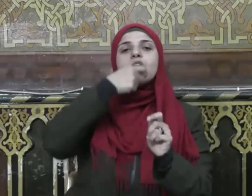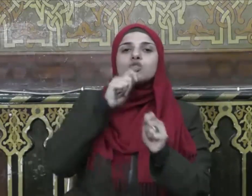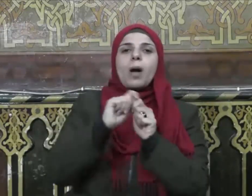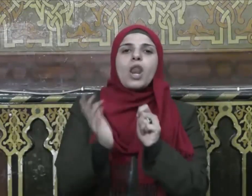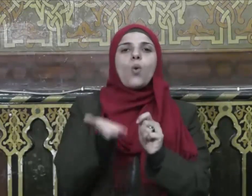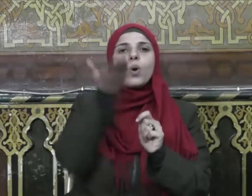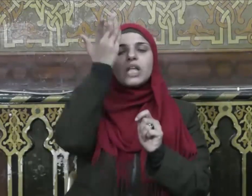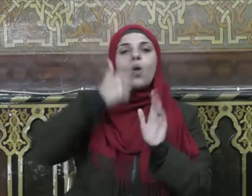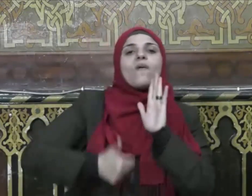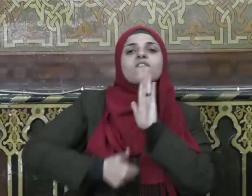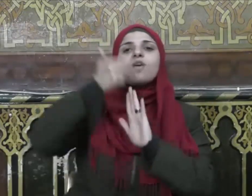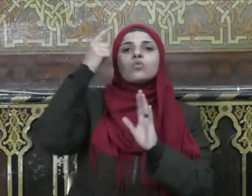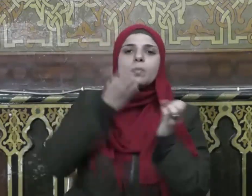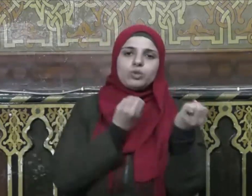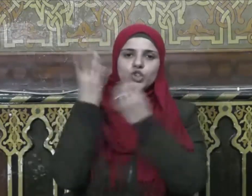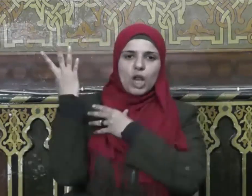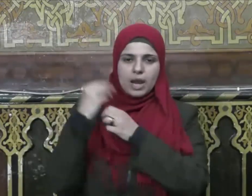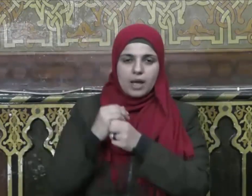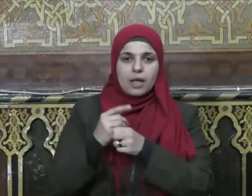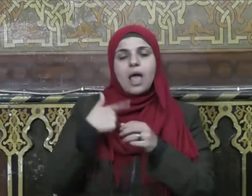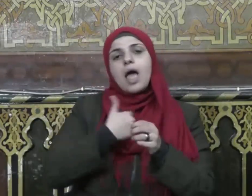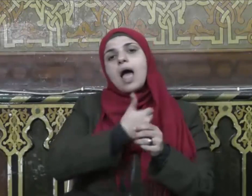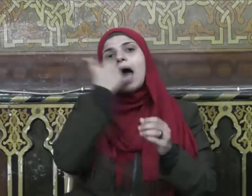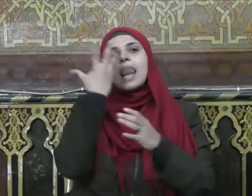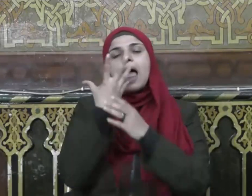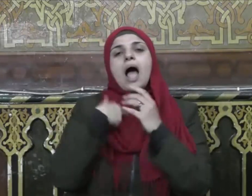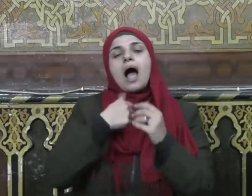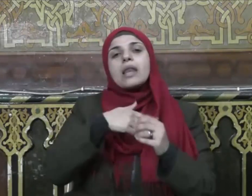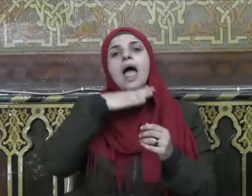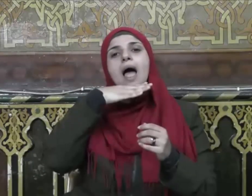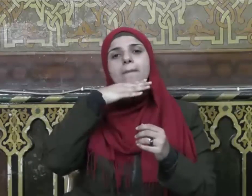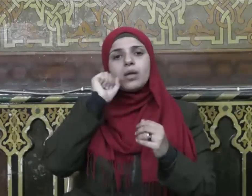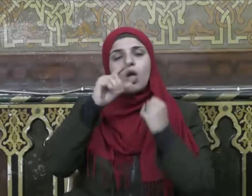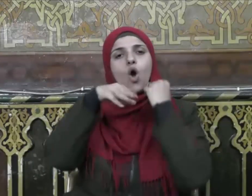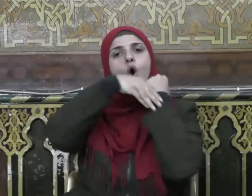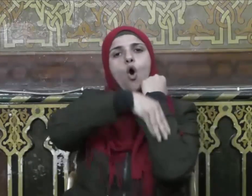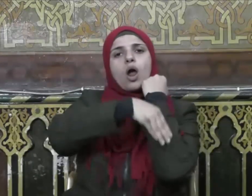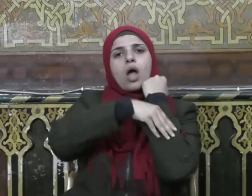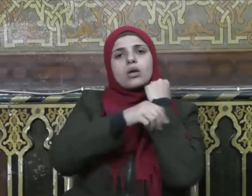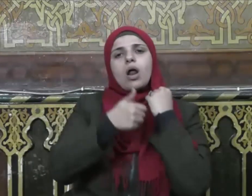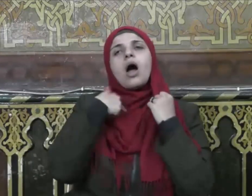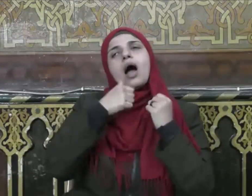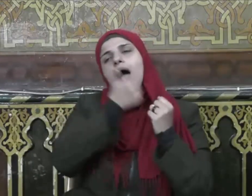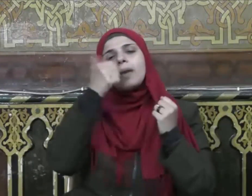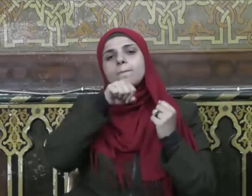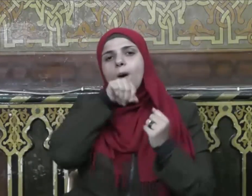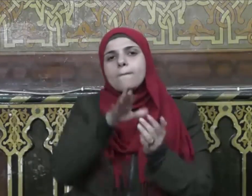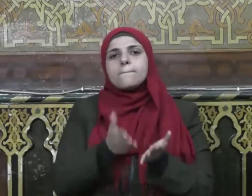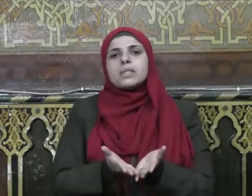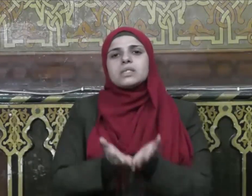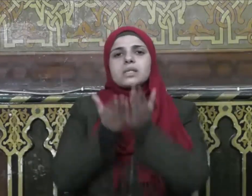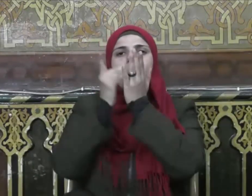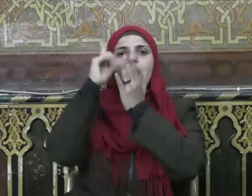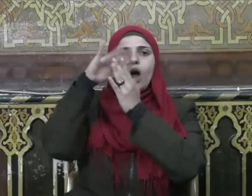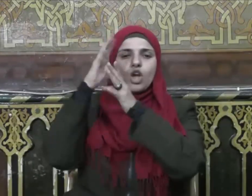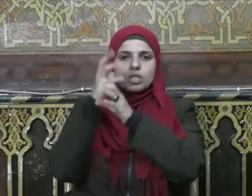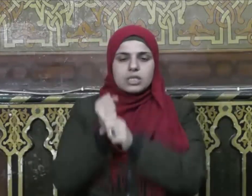والفوز بالجنة فعن أبي هريرة رضي الله عنه عن النبي صلى الله عليه وسلم أن